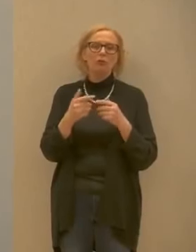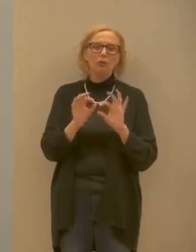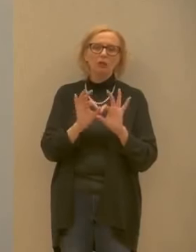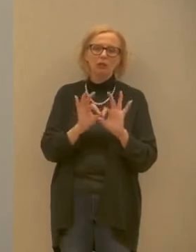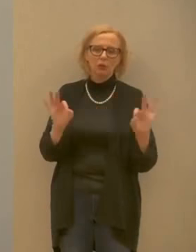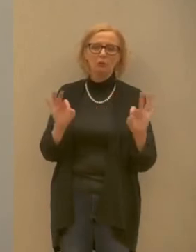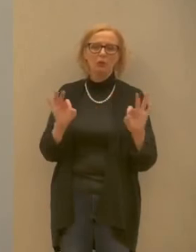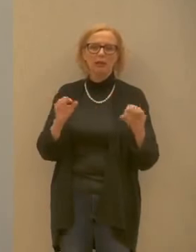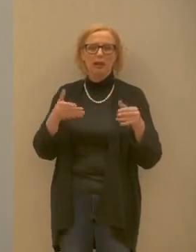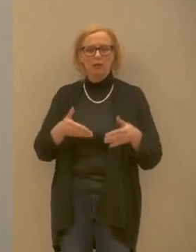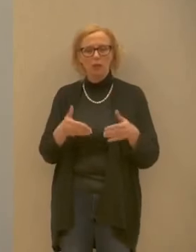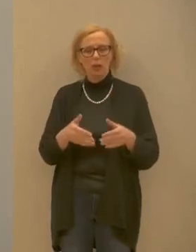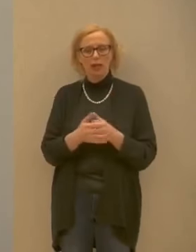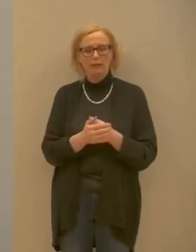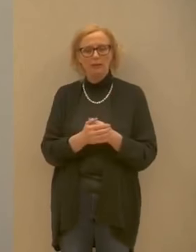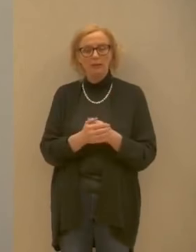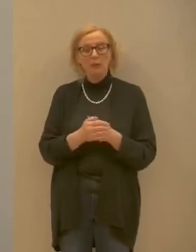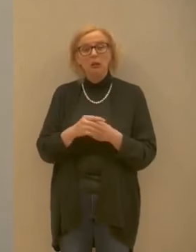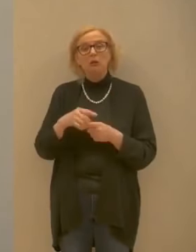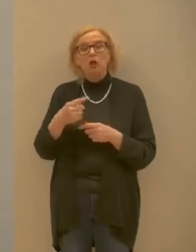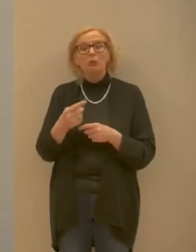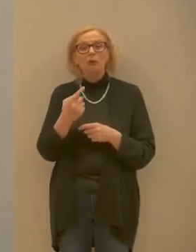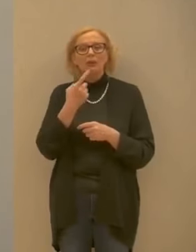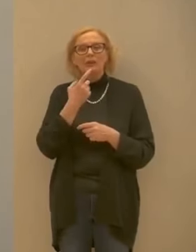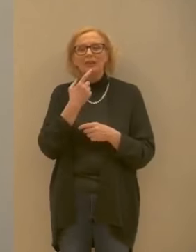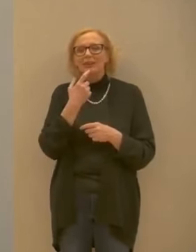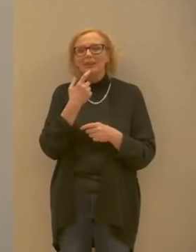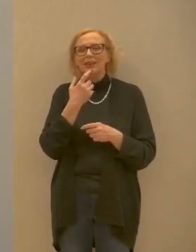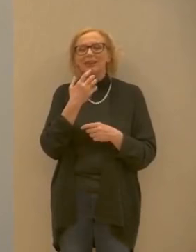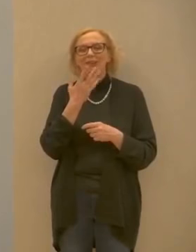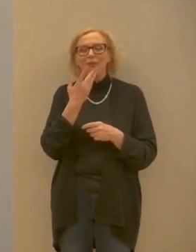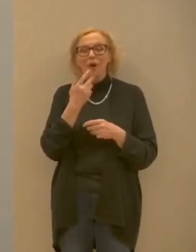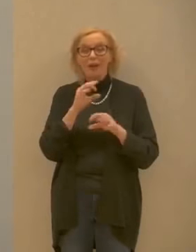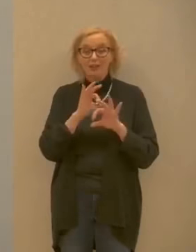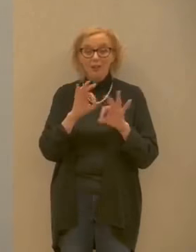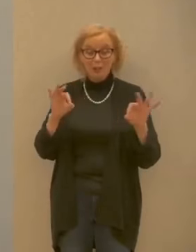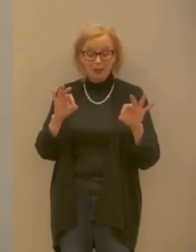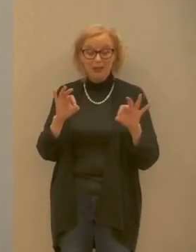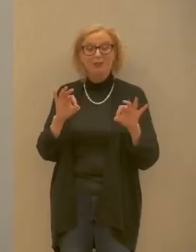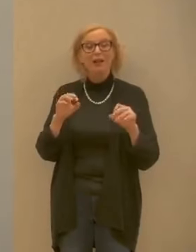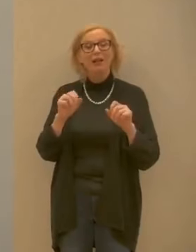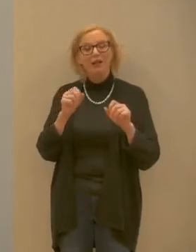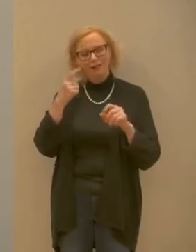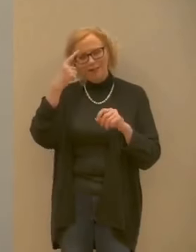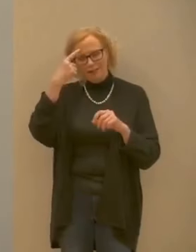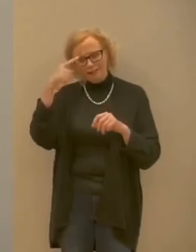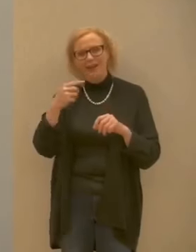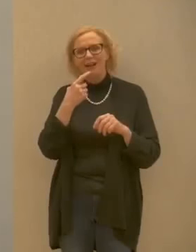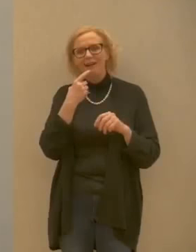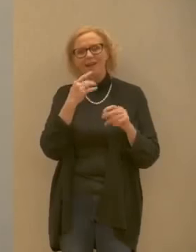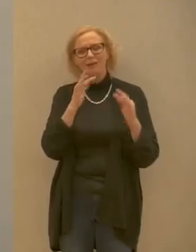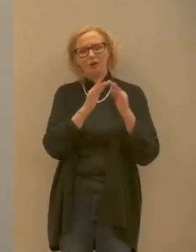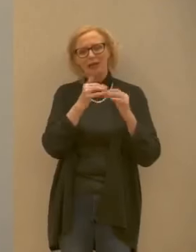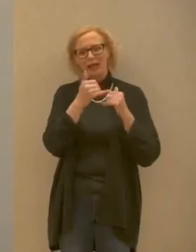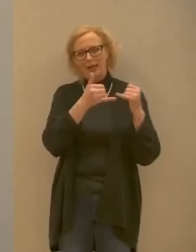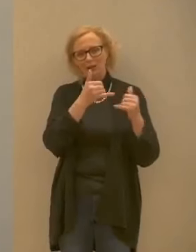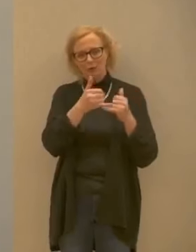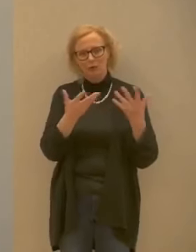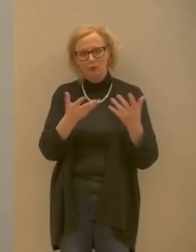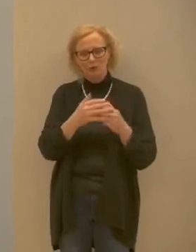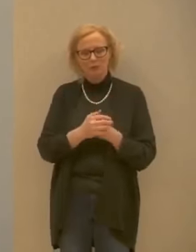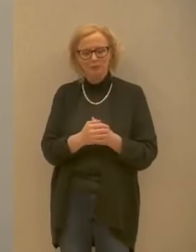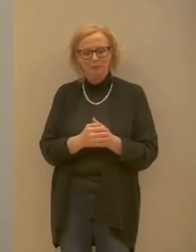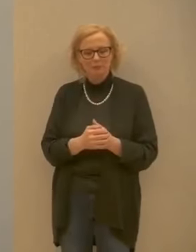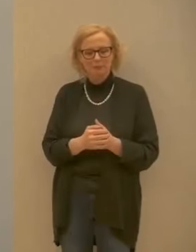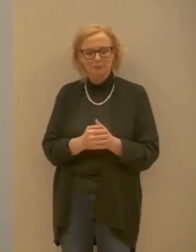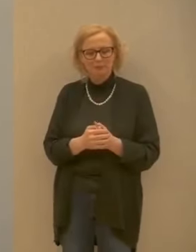che daranno una disponibilità sanno chi contattare e possono prendere il servizio nelle sedi anche dove loro indicano preferenza